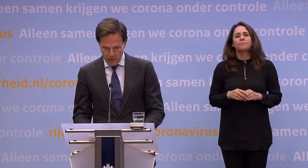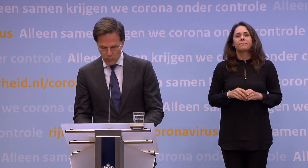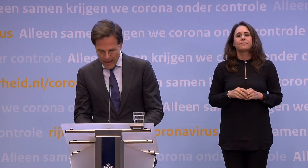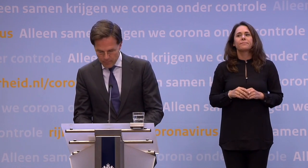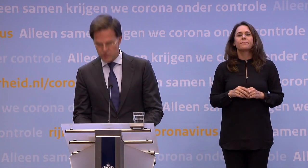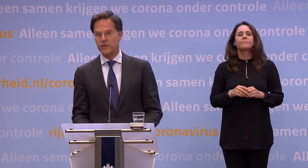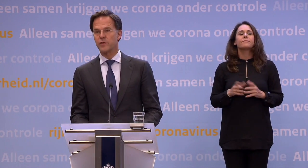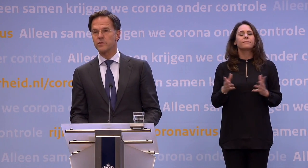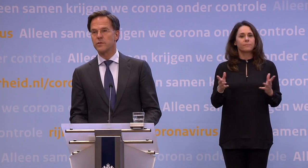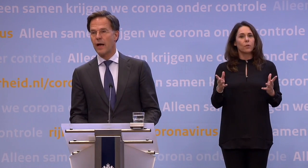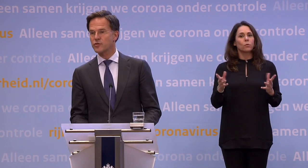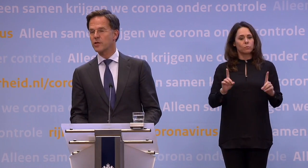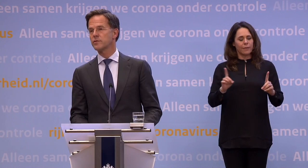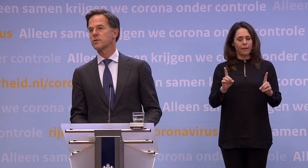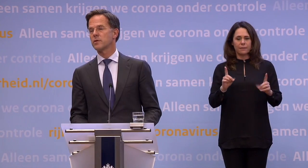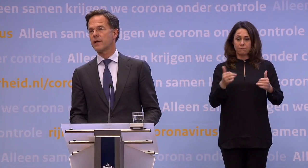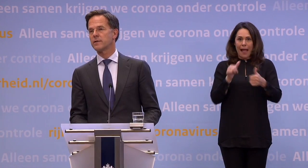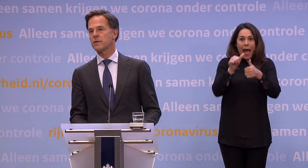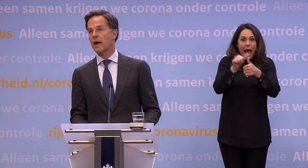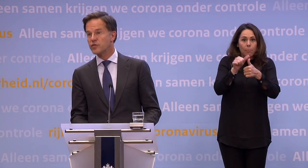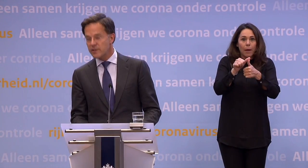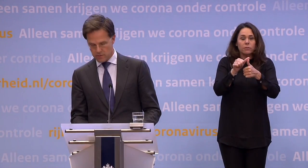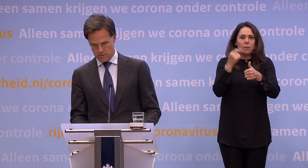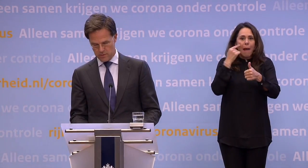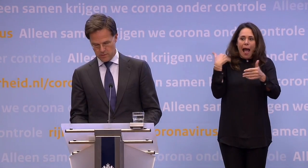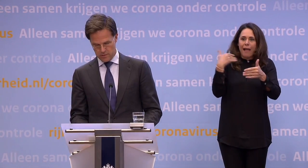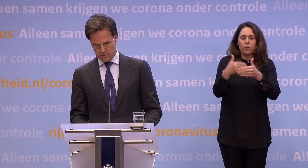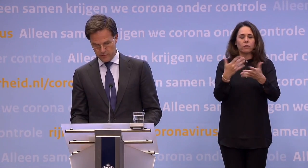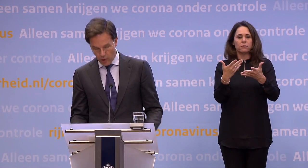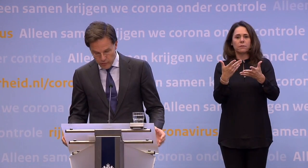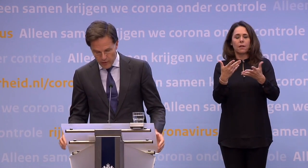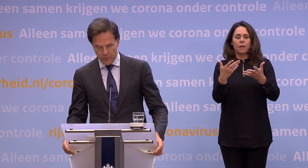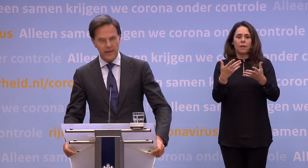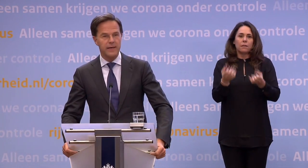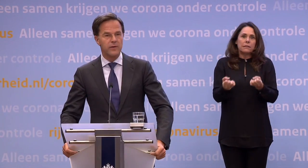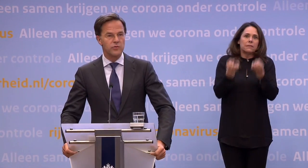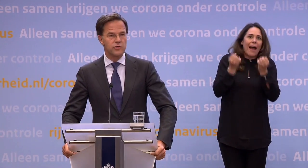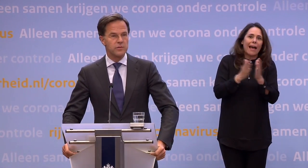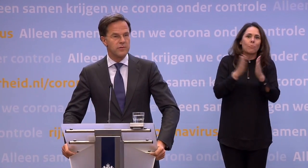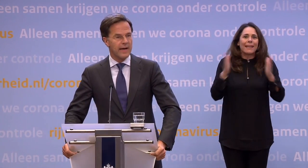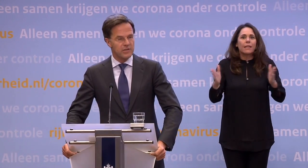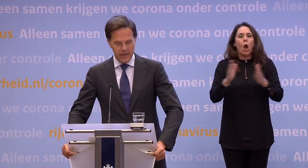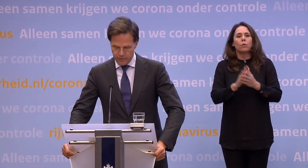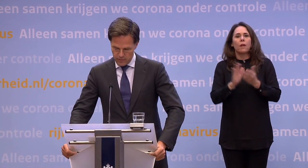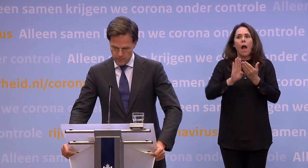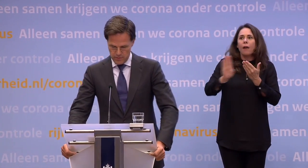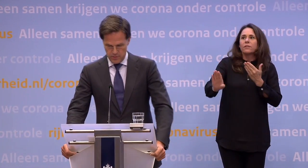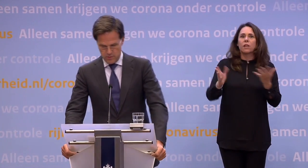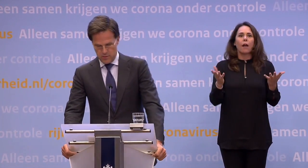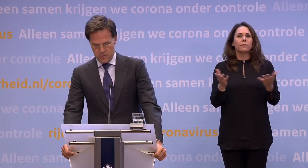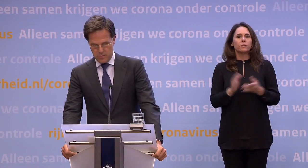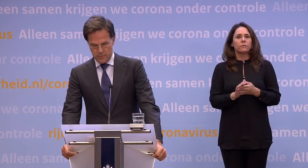Maanden van gedwongen aanpassing, van afstand en afzien... ...van grote veranderingen in ons dagelijks leven.